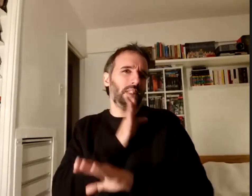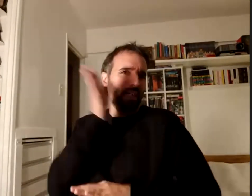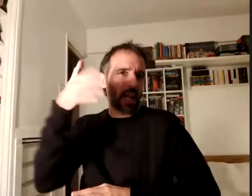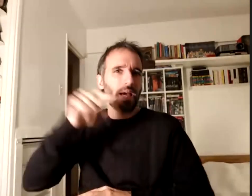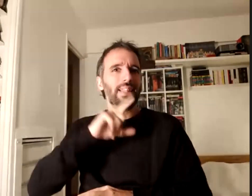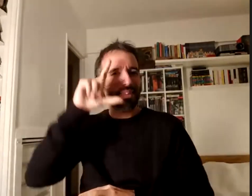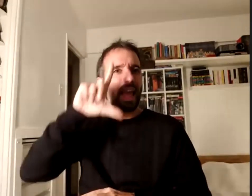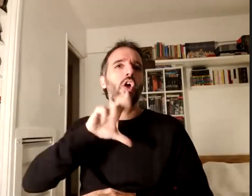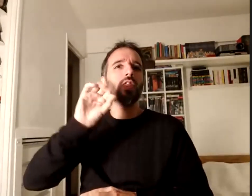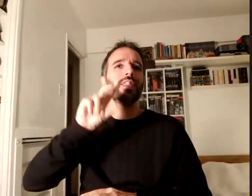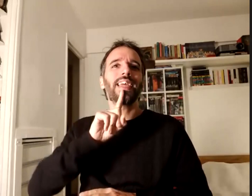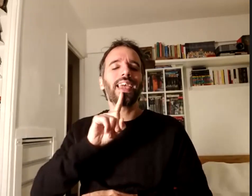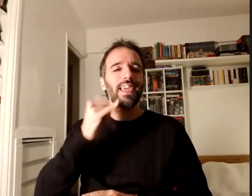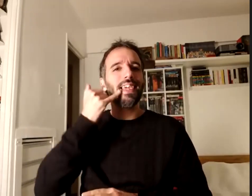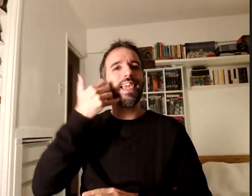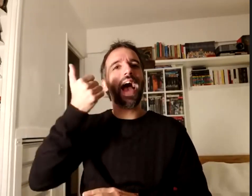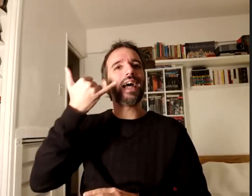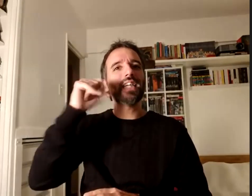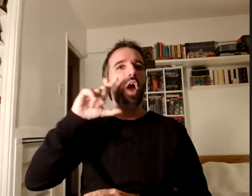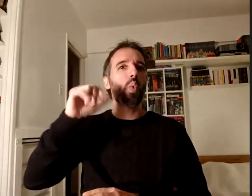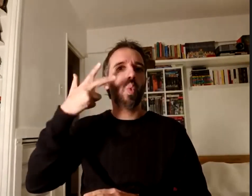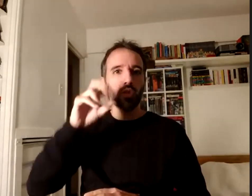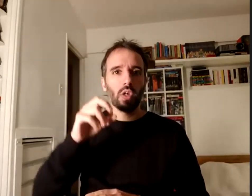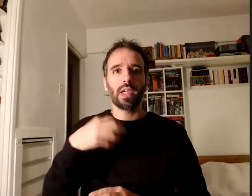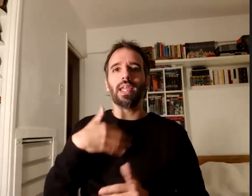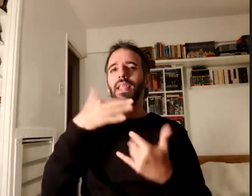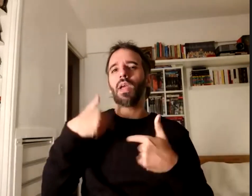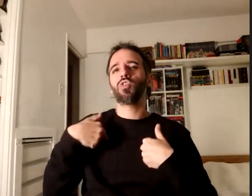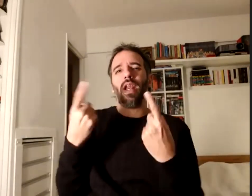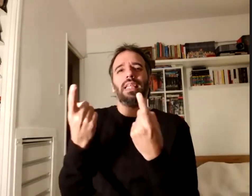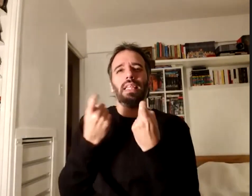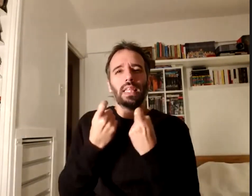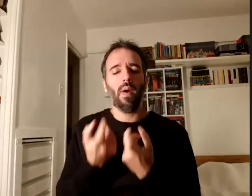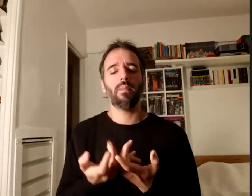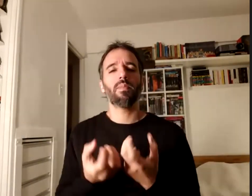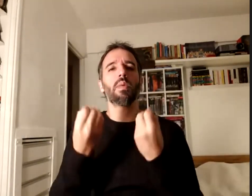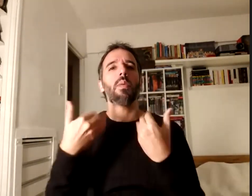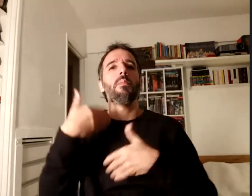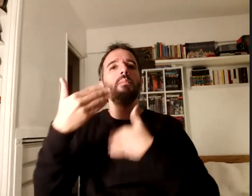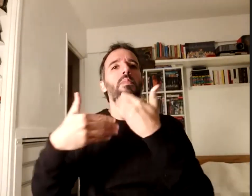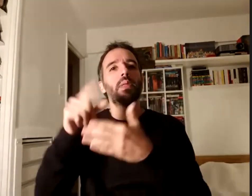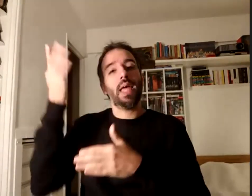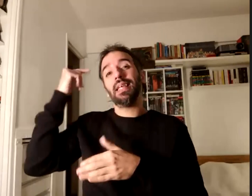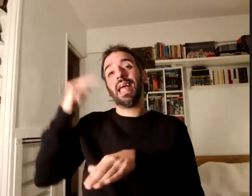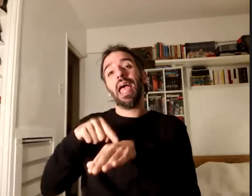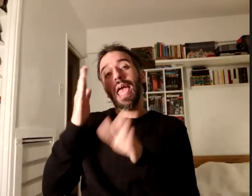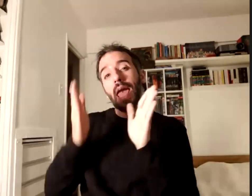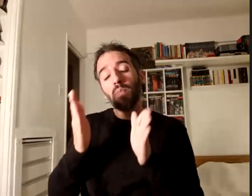que te entendiera lo que vos necesitabas porque lo que me pasaba en aquella época era tan bien que una vez que